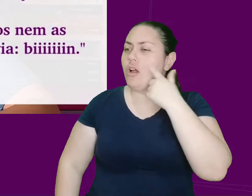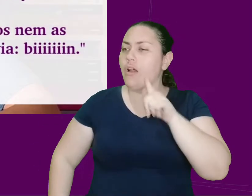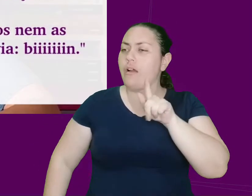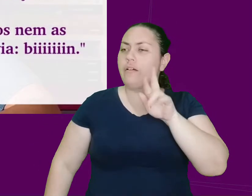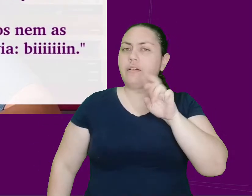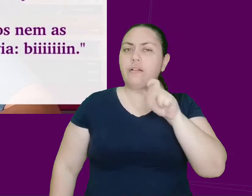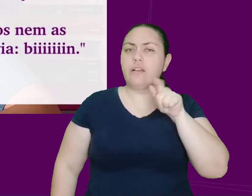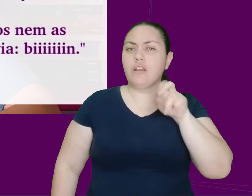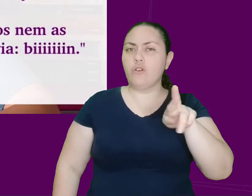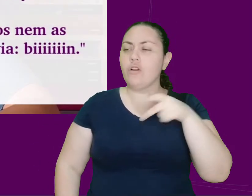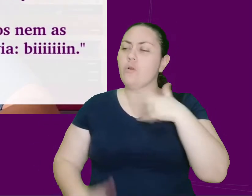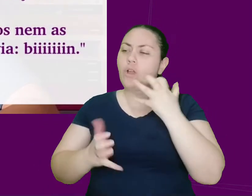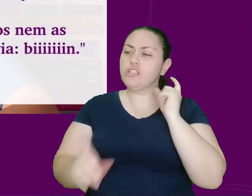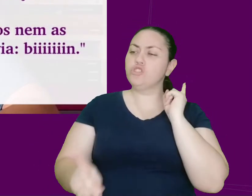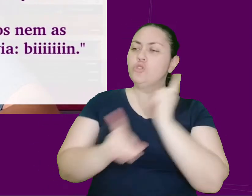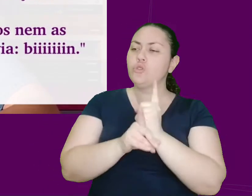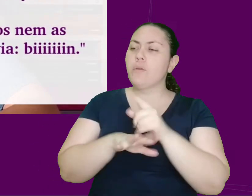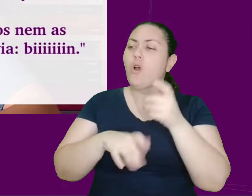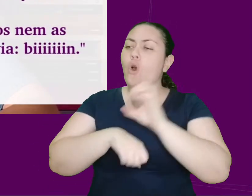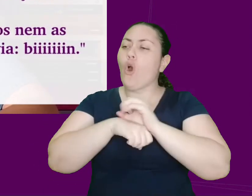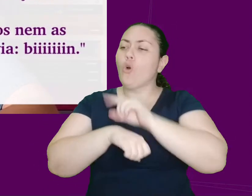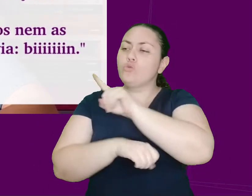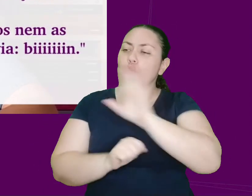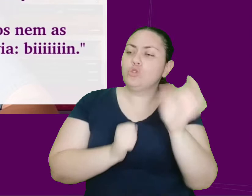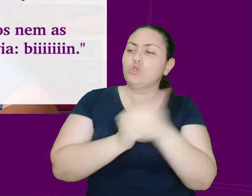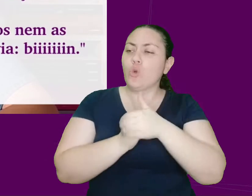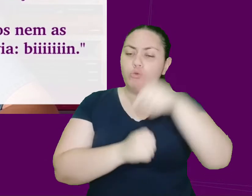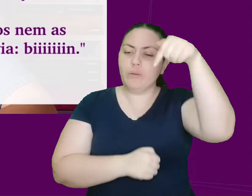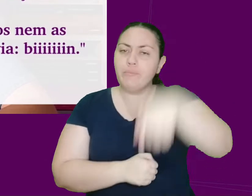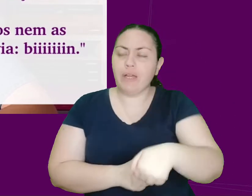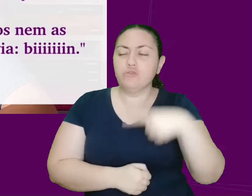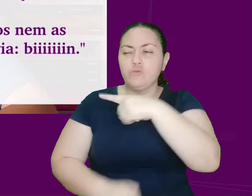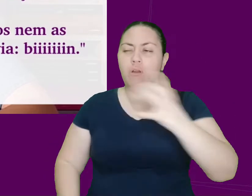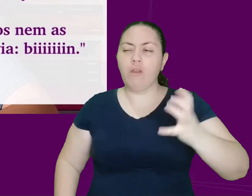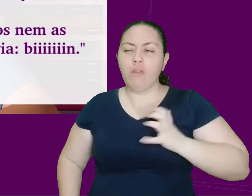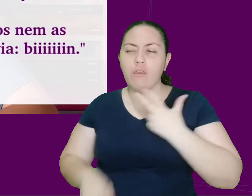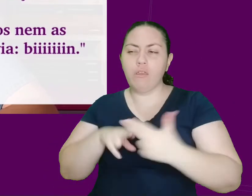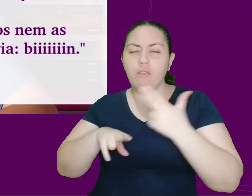aí, Gregor, vou descobrir o tesouro que você escondeu aqui embaixo, seu milionário disfarçado.